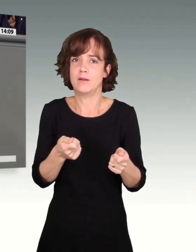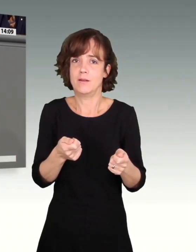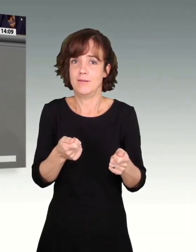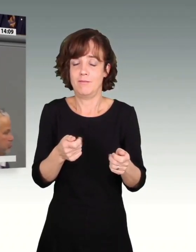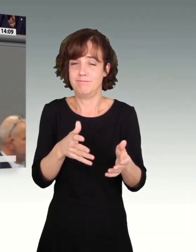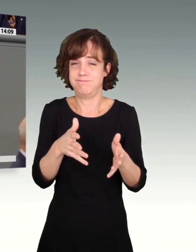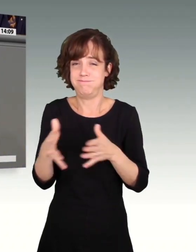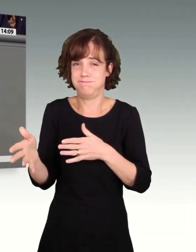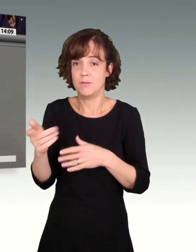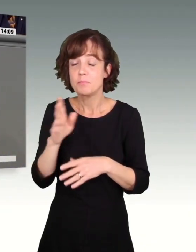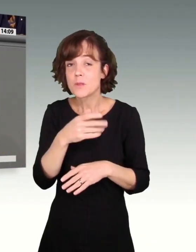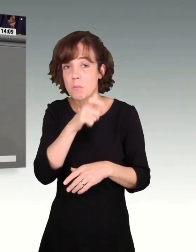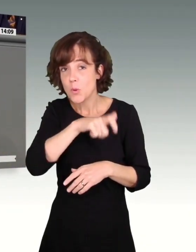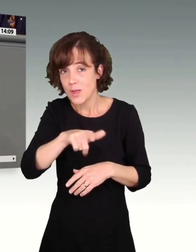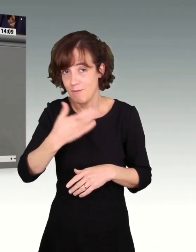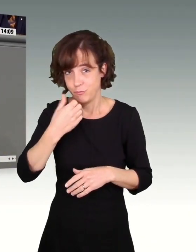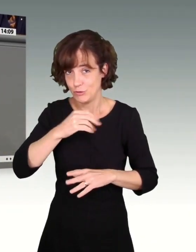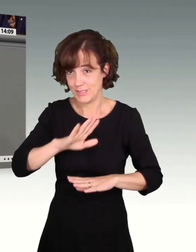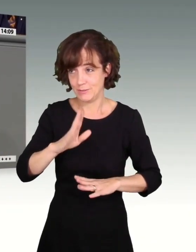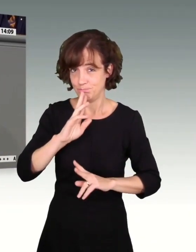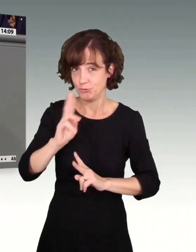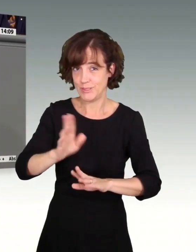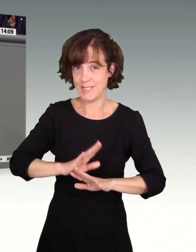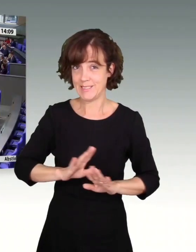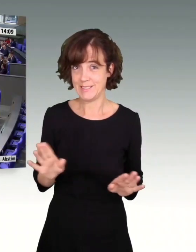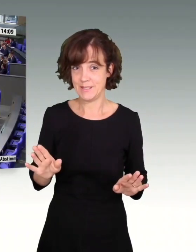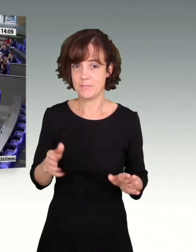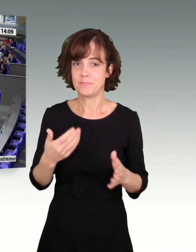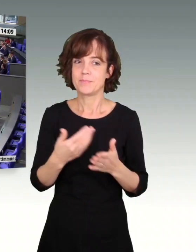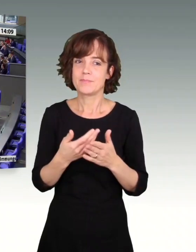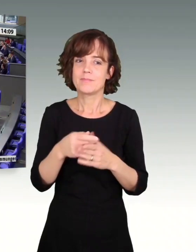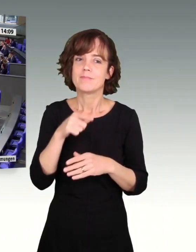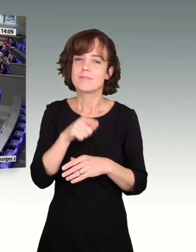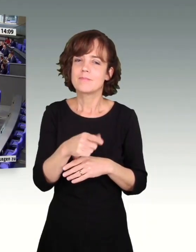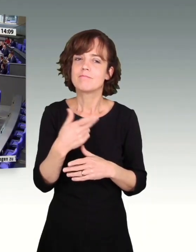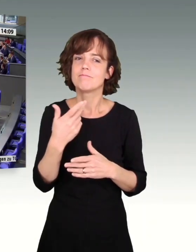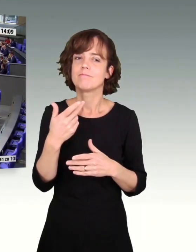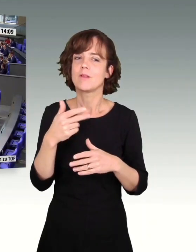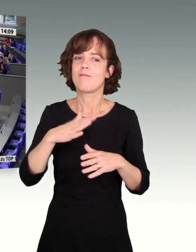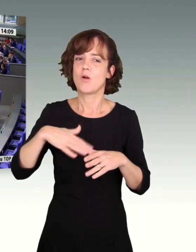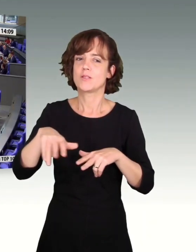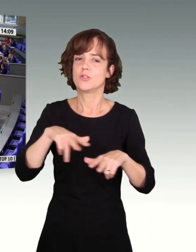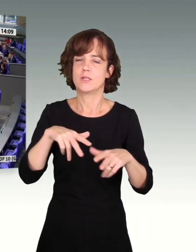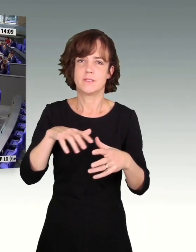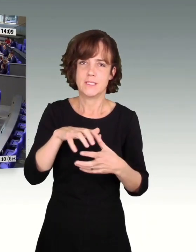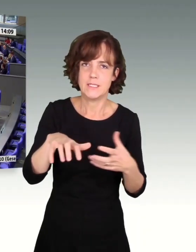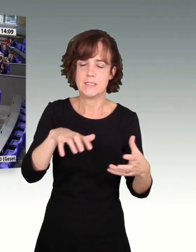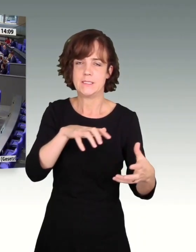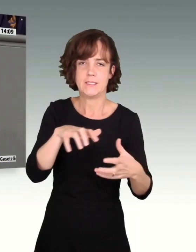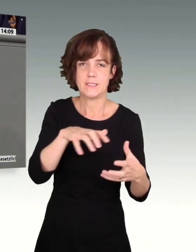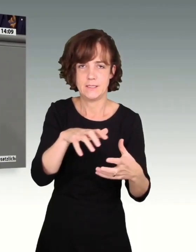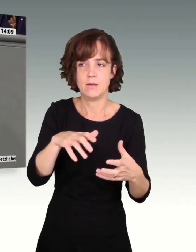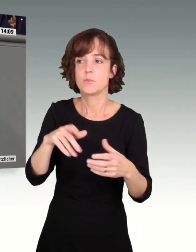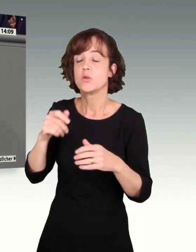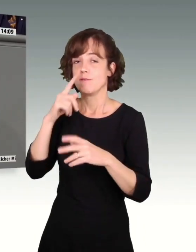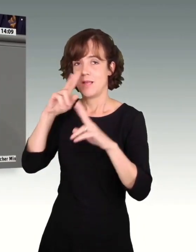Land möchten das nicht. Eine Volkswirtschaft rieselt immer mal wieder, vor allem, wenn die ganze Welt strauchelt. Aber